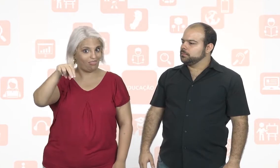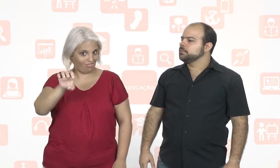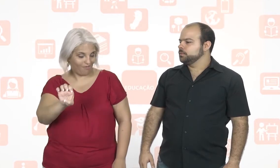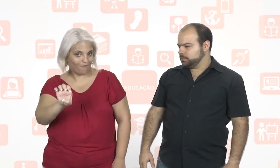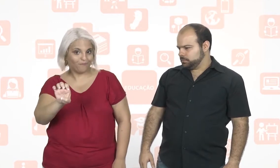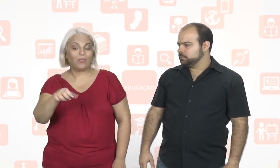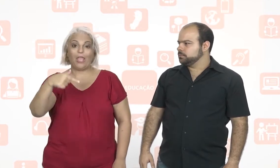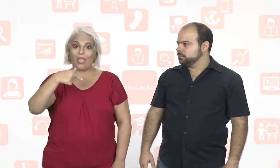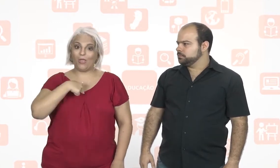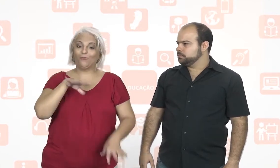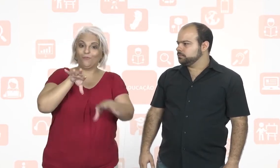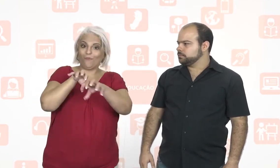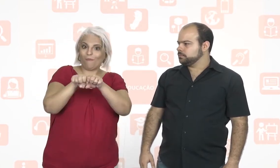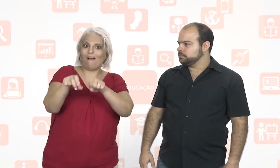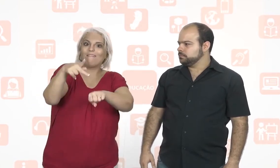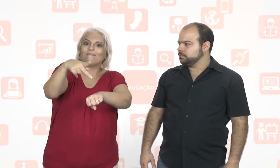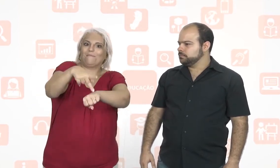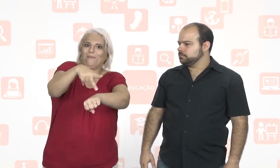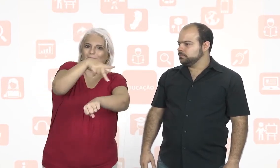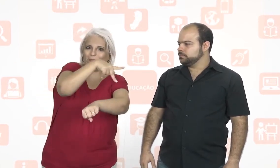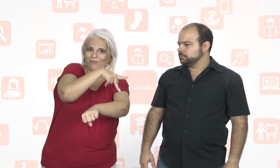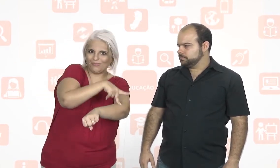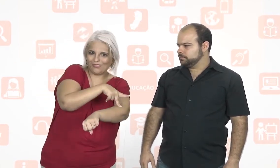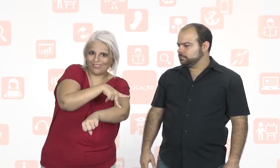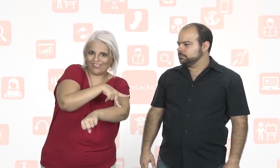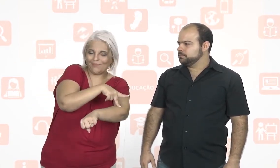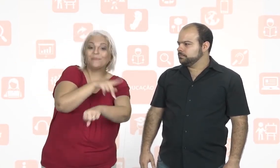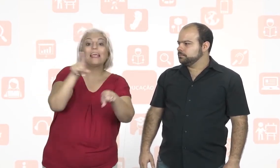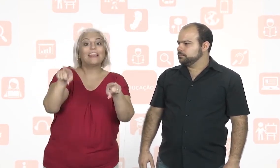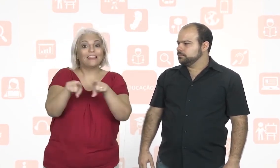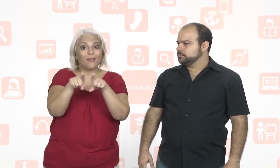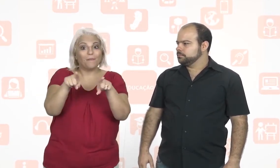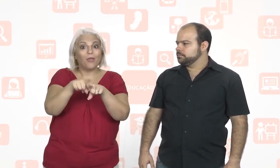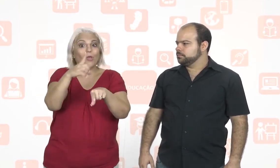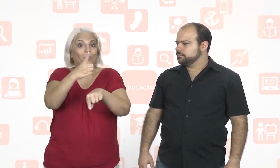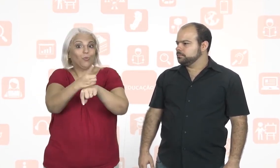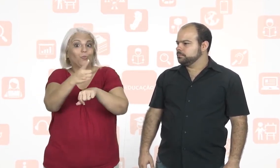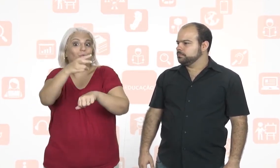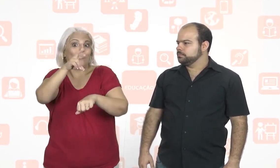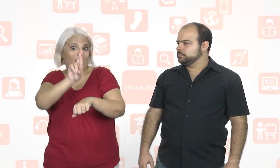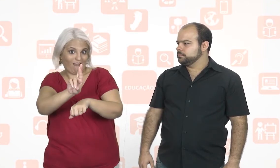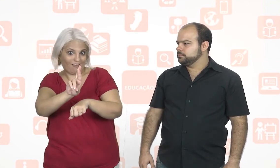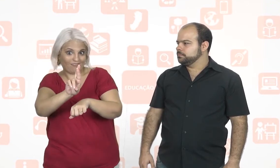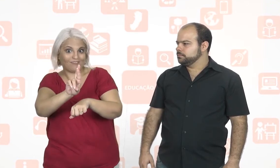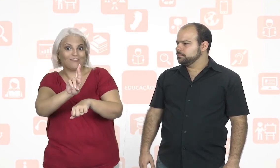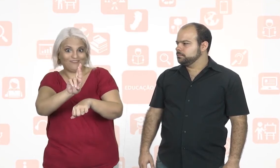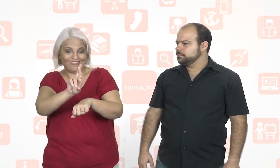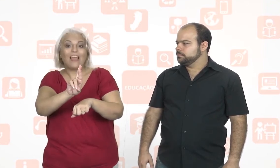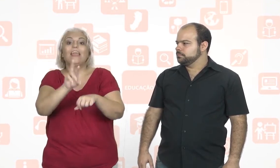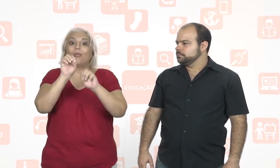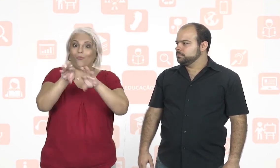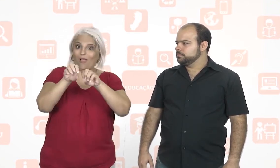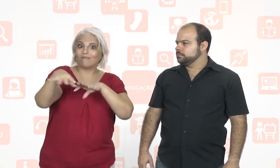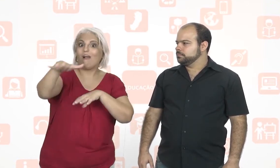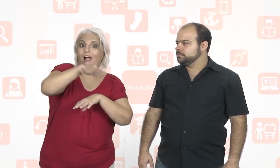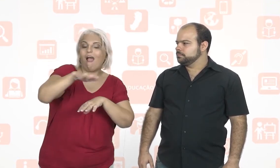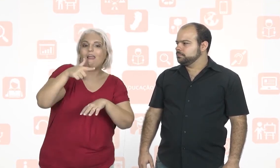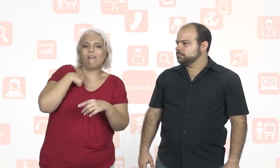Eu sou formada em Pedagogia e também sou doutora em Educação. A área que eu